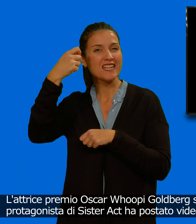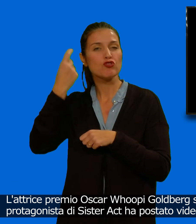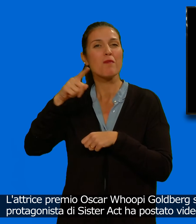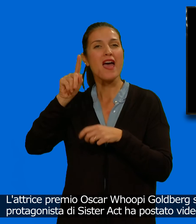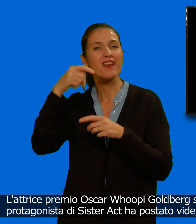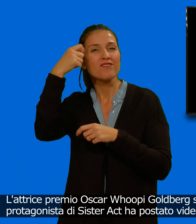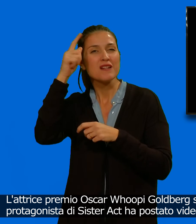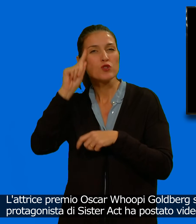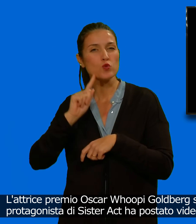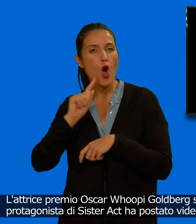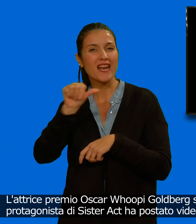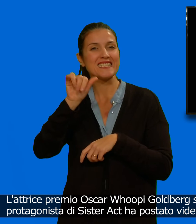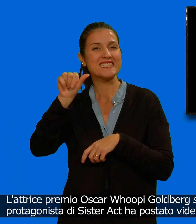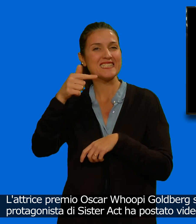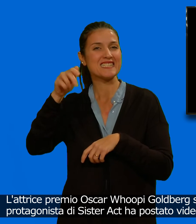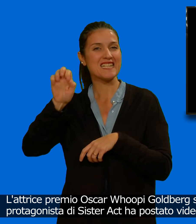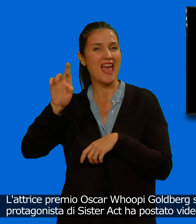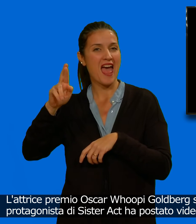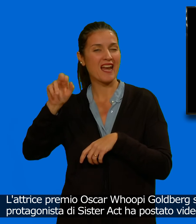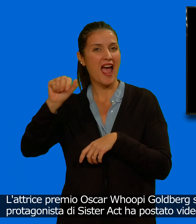ha postato video e foto del suo soggiorno,